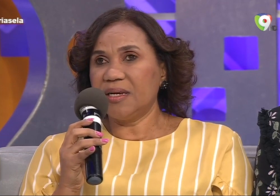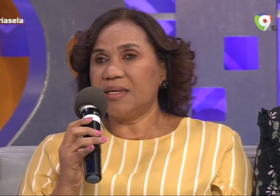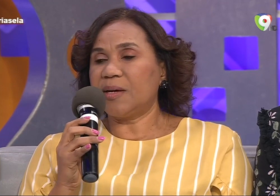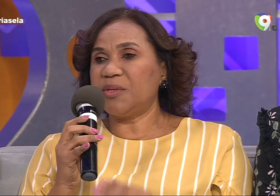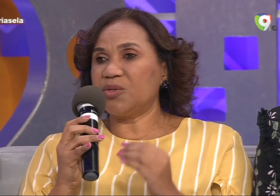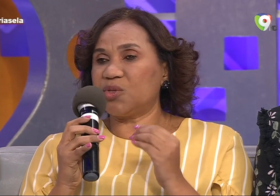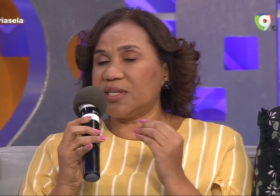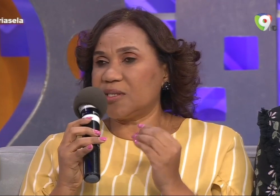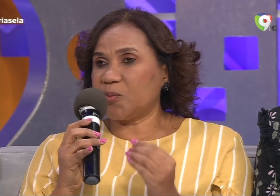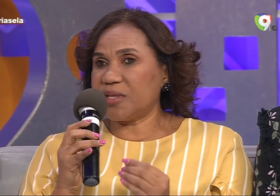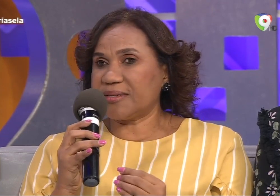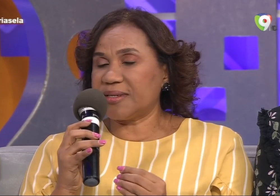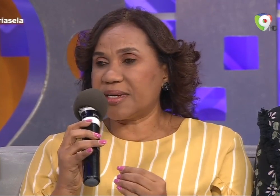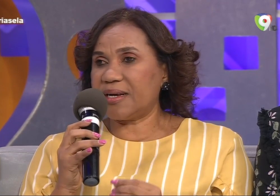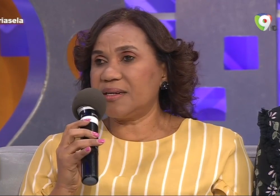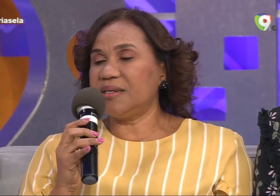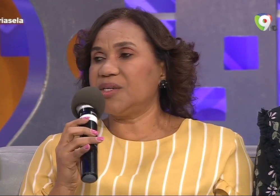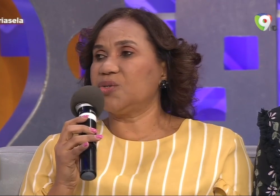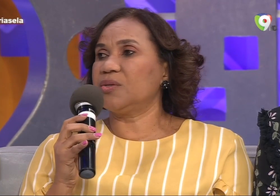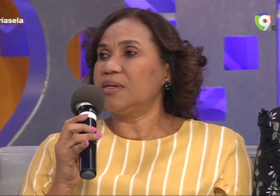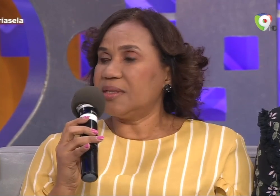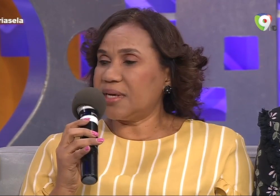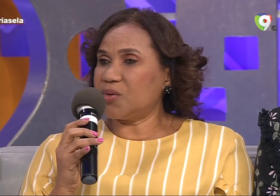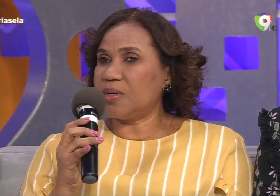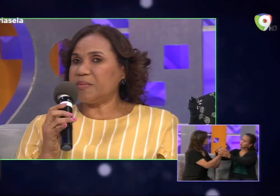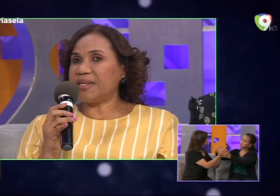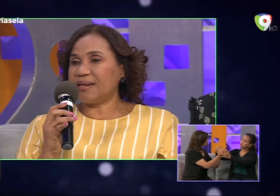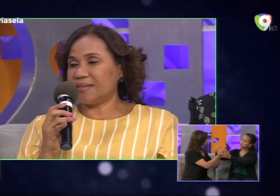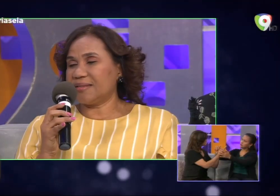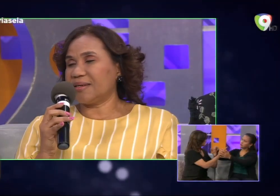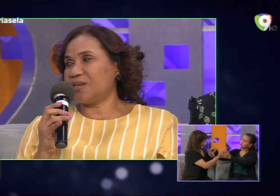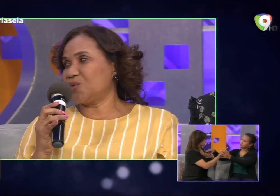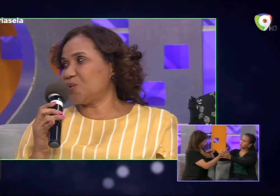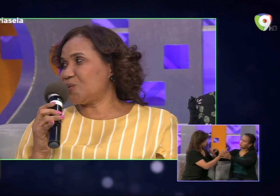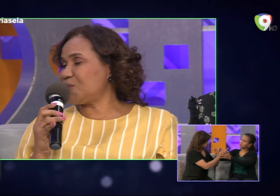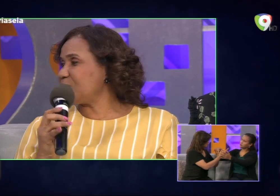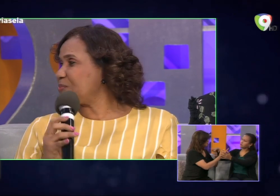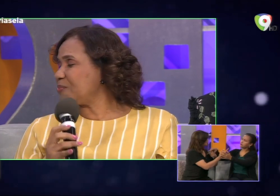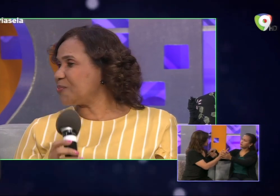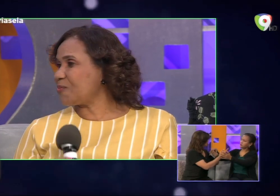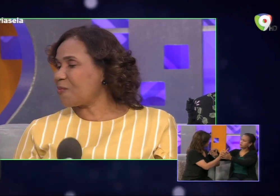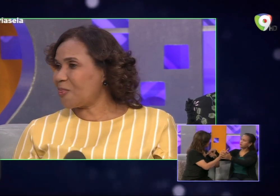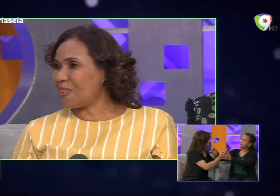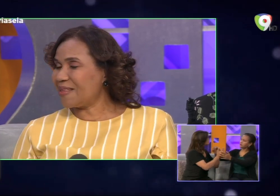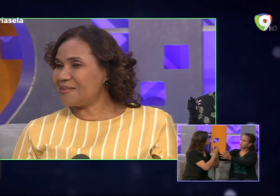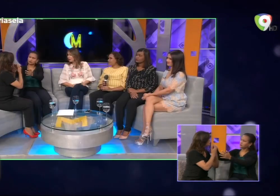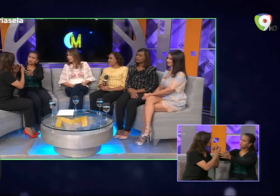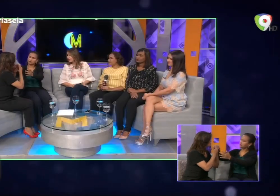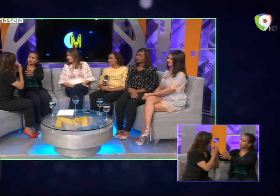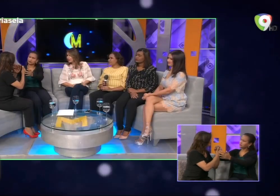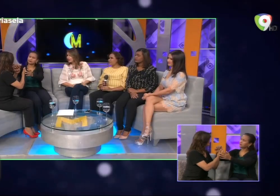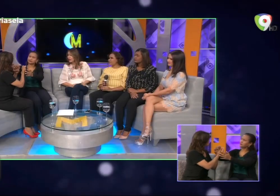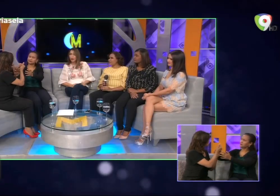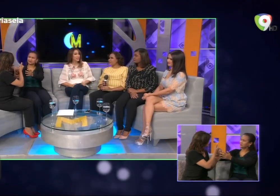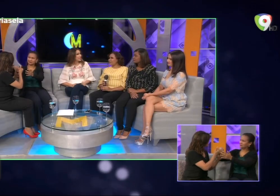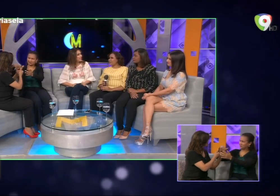también usted se puede acercar y ellos de alguna manera hacen llegar a nosotros muchísimas gracias a ambas por haber estado aquí